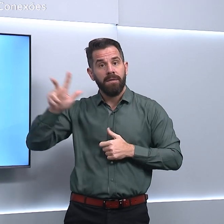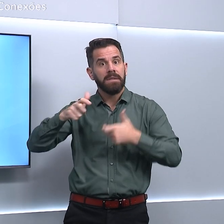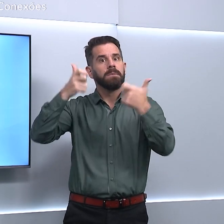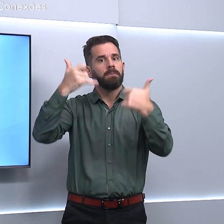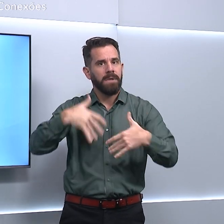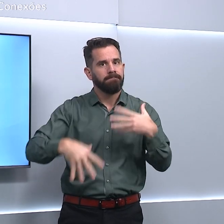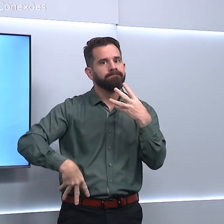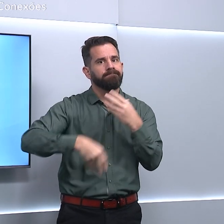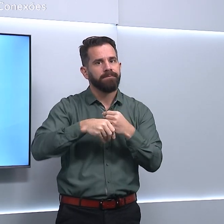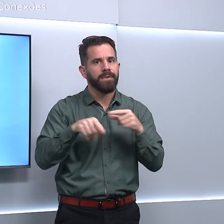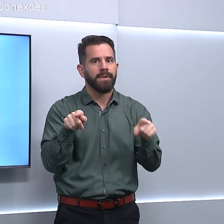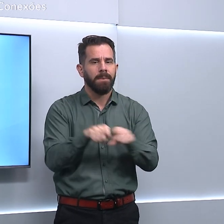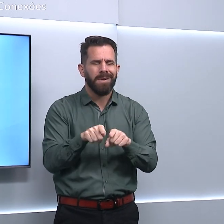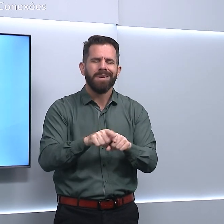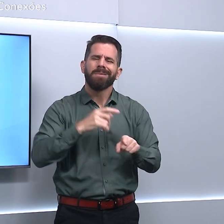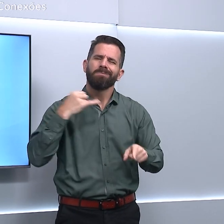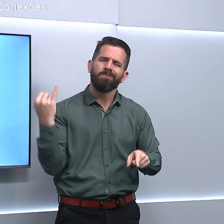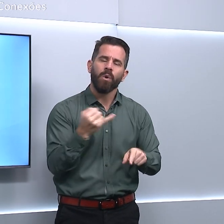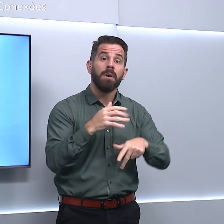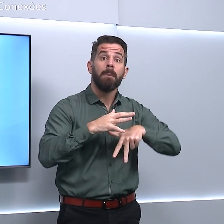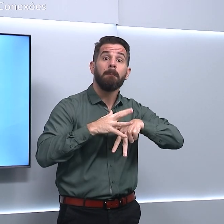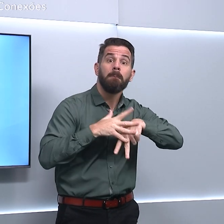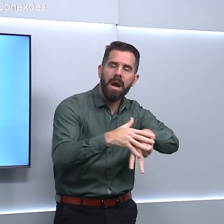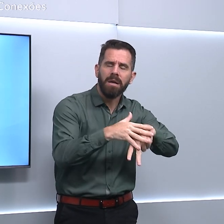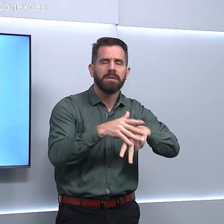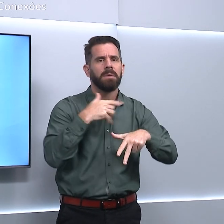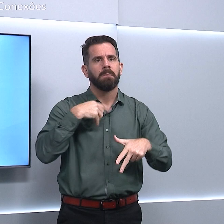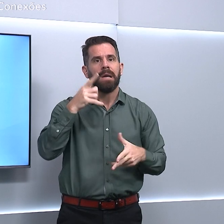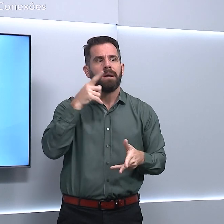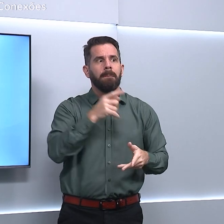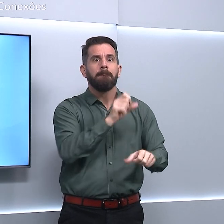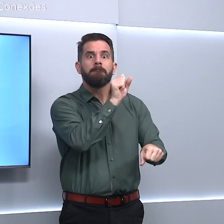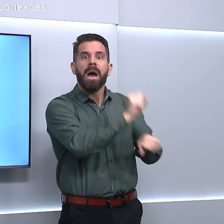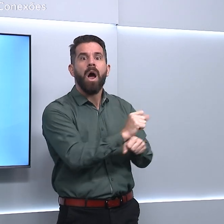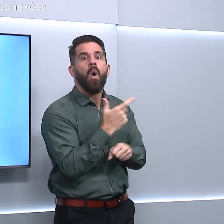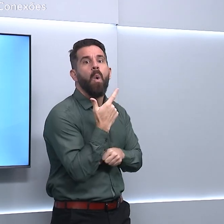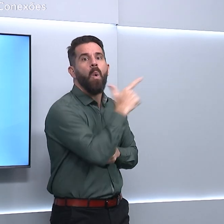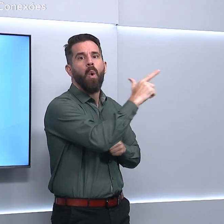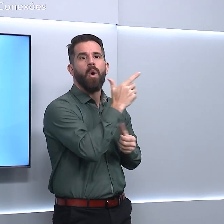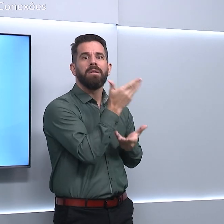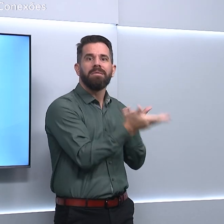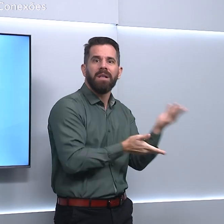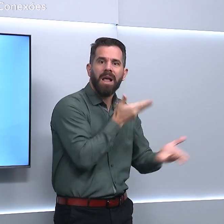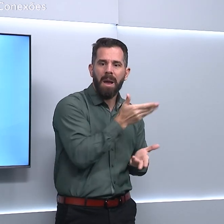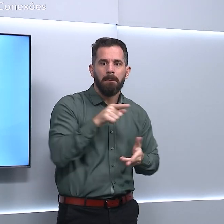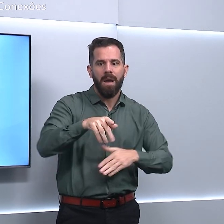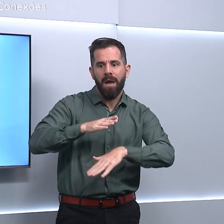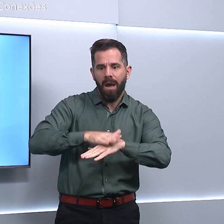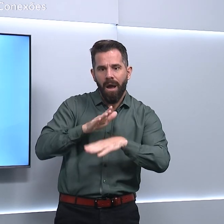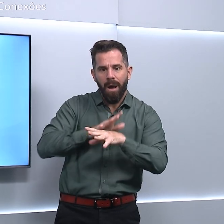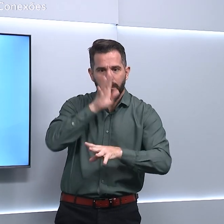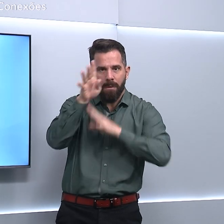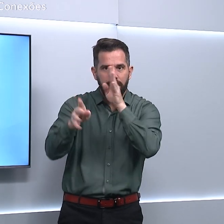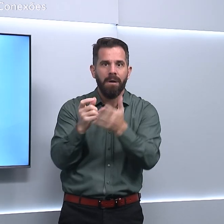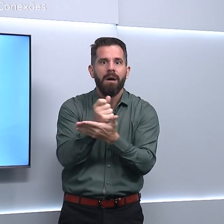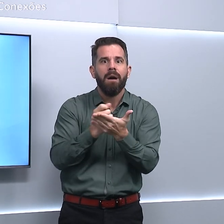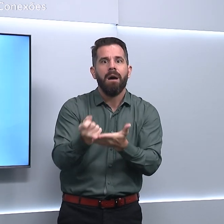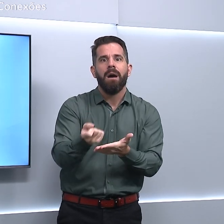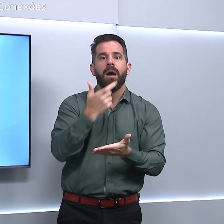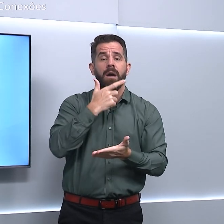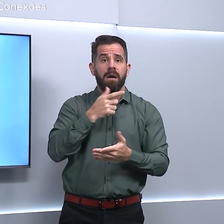é crucial que os pacientes não abandonem tratamentos médicos estabelecidos para utilizar terapias não